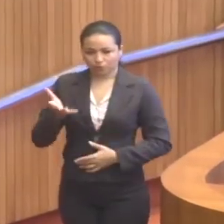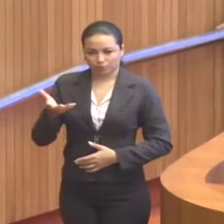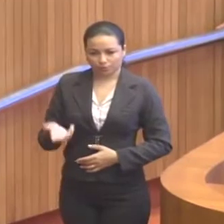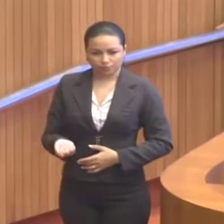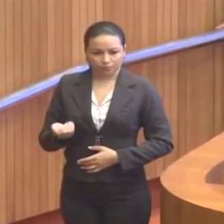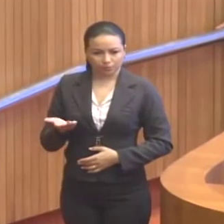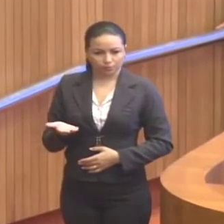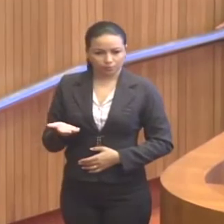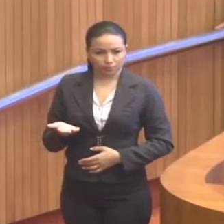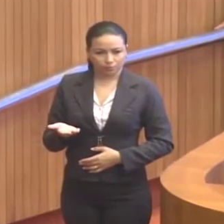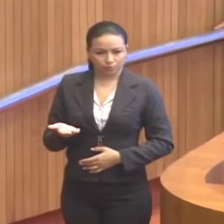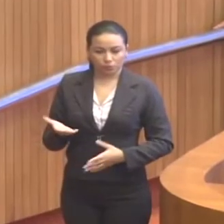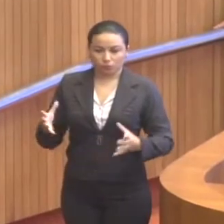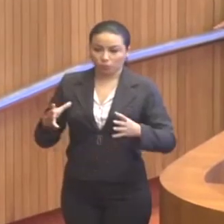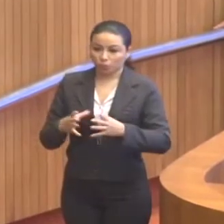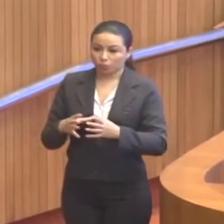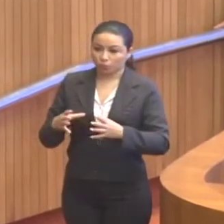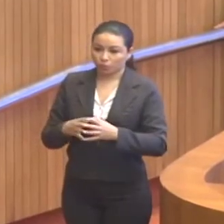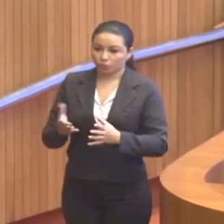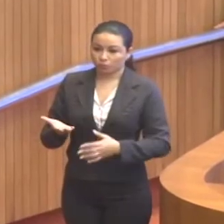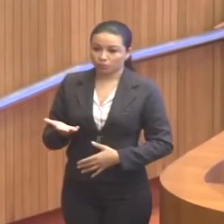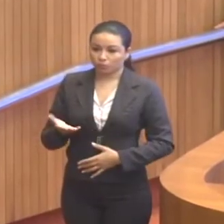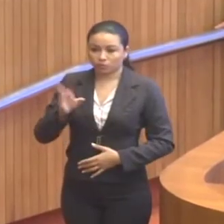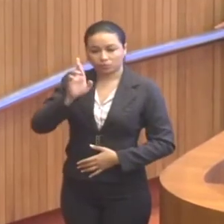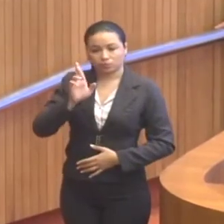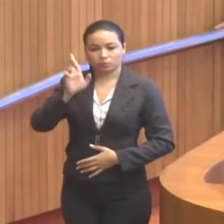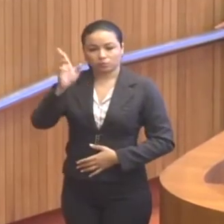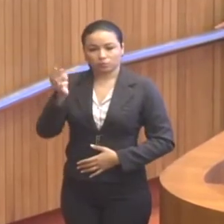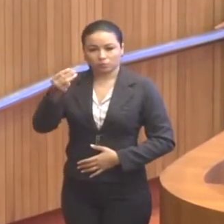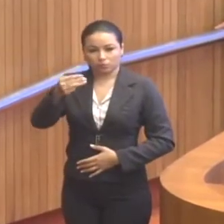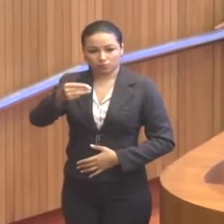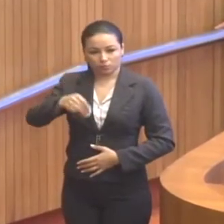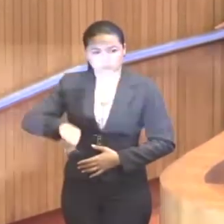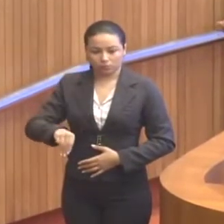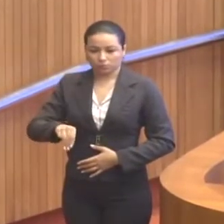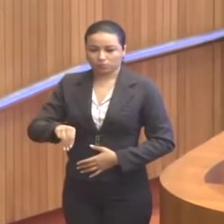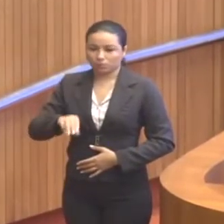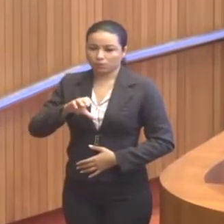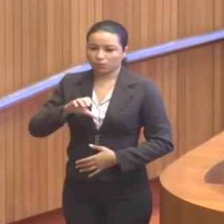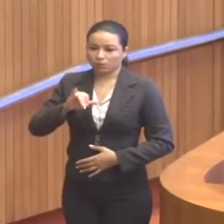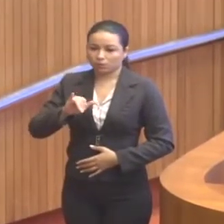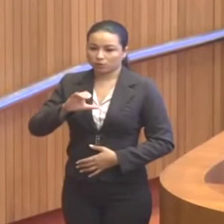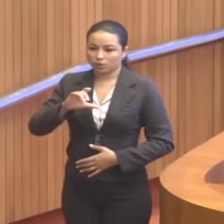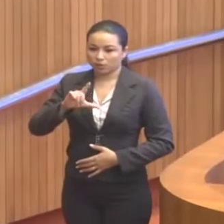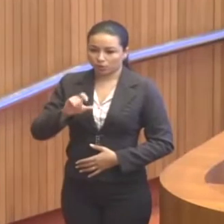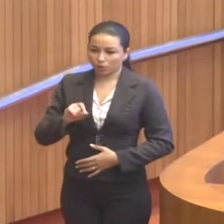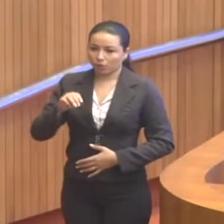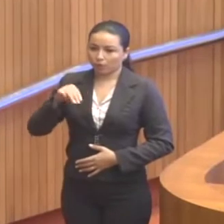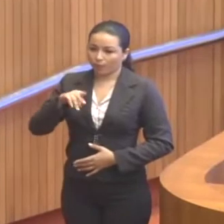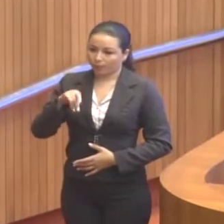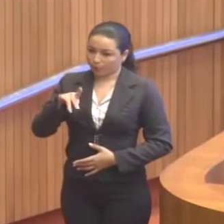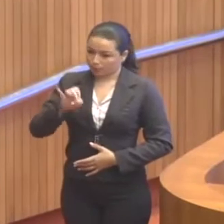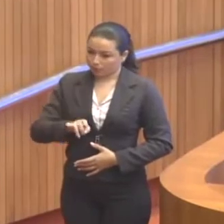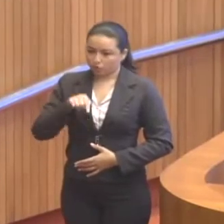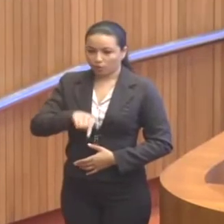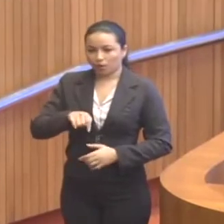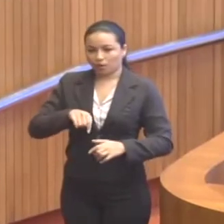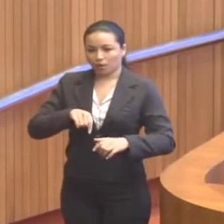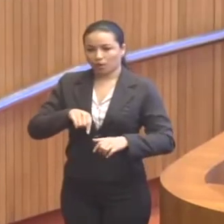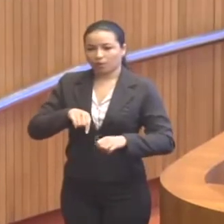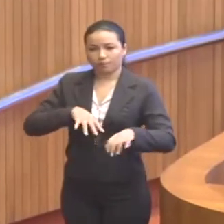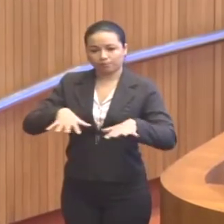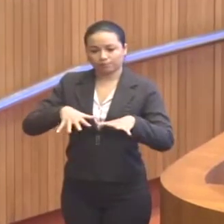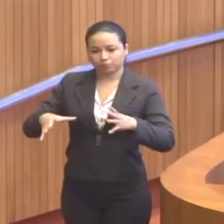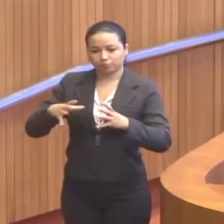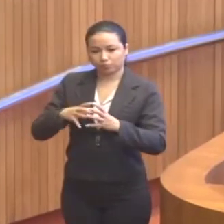o comitê gestor maranhense da ciclomobilidade. é o movimento do pedal